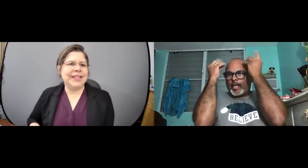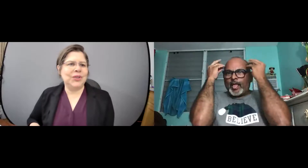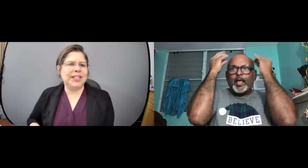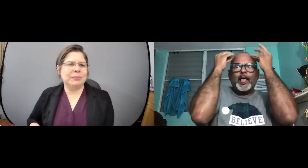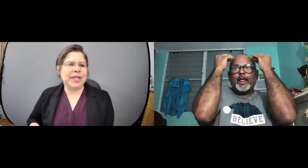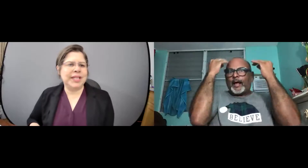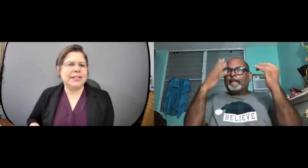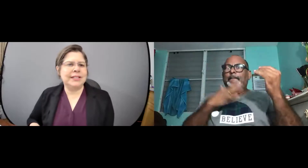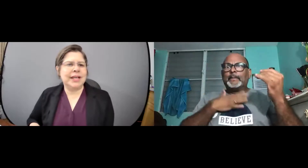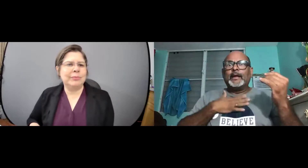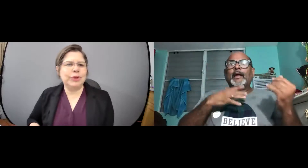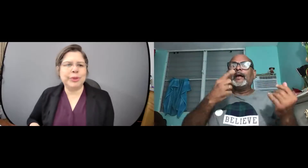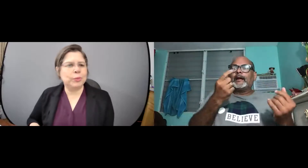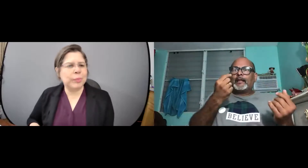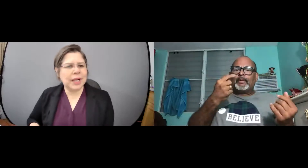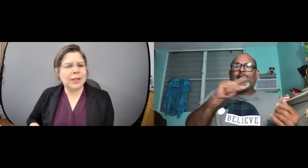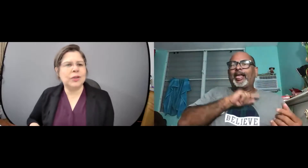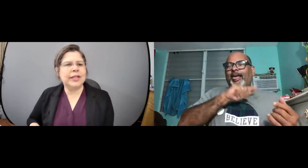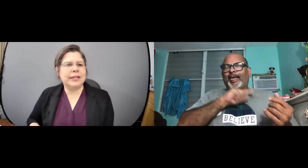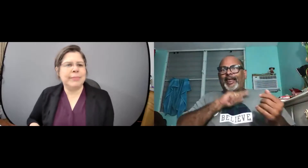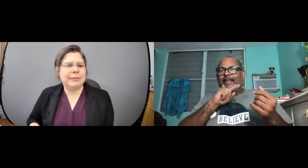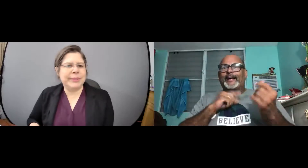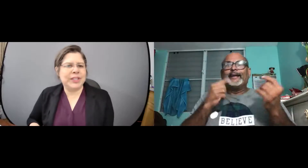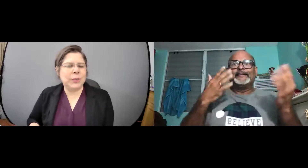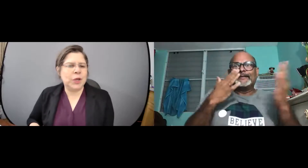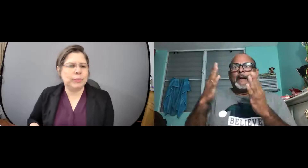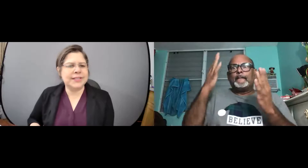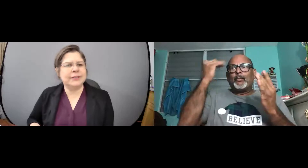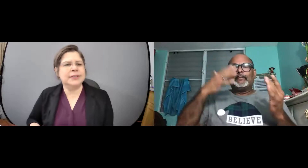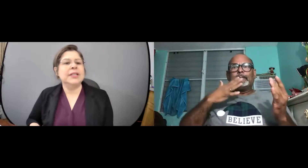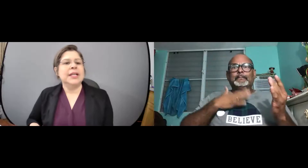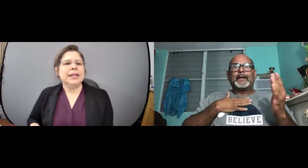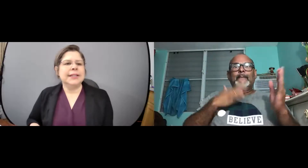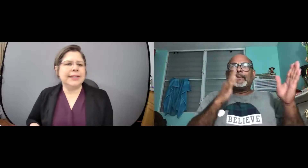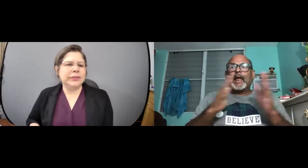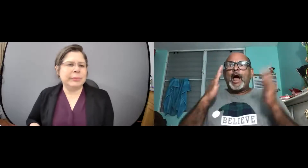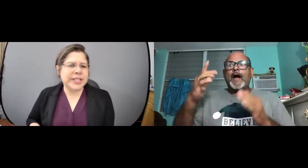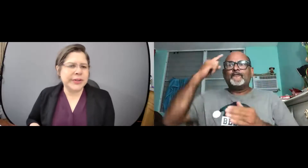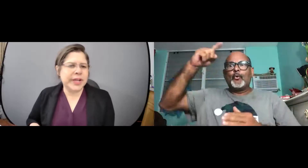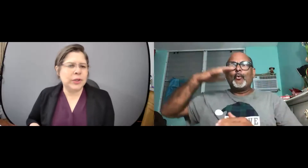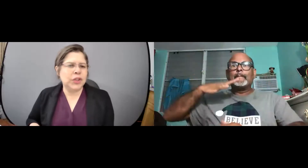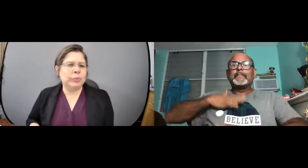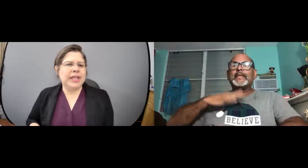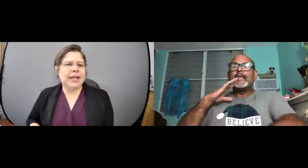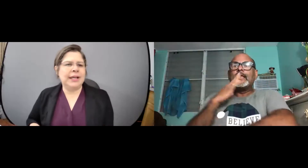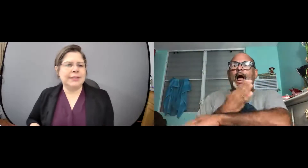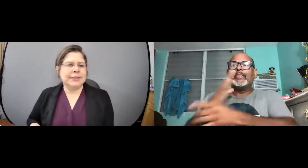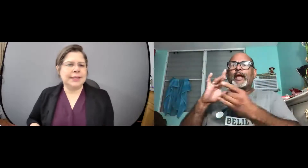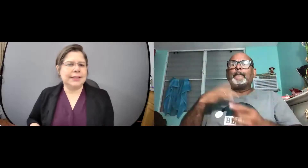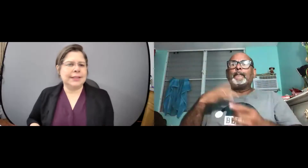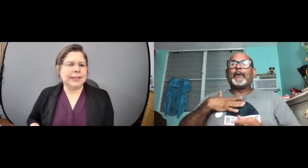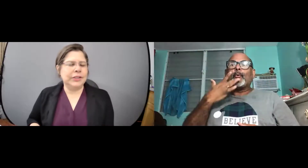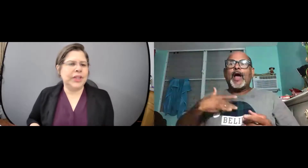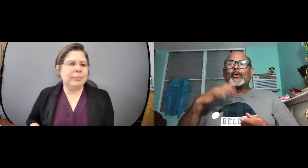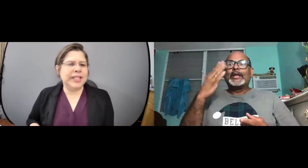ya viviendo esta experiencia y muy preocupado viviendo bajo presión teniendo una presión económica